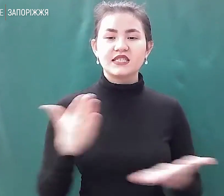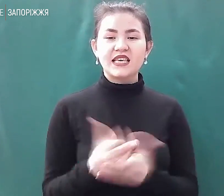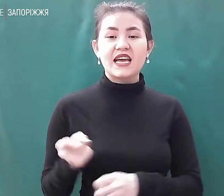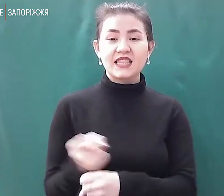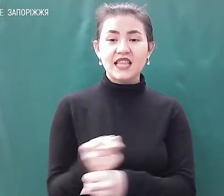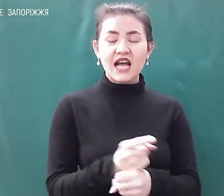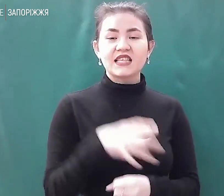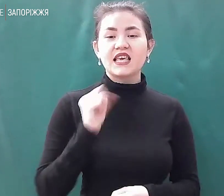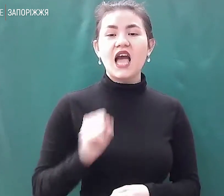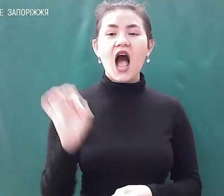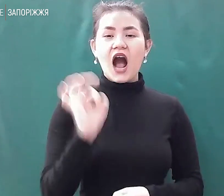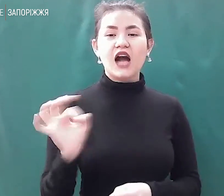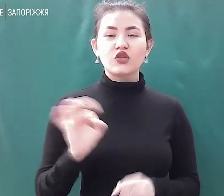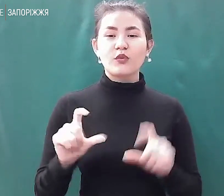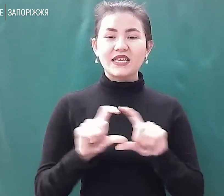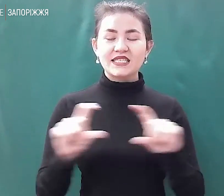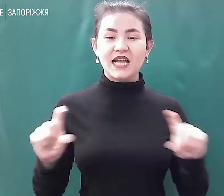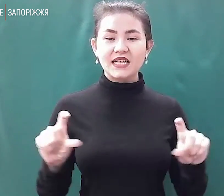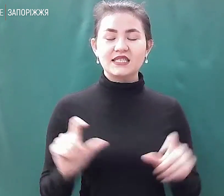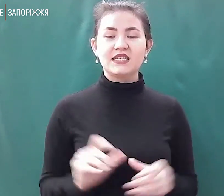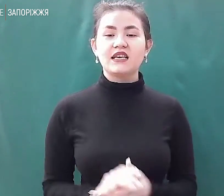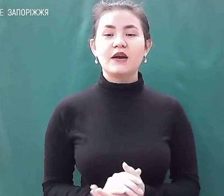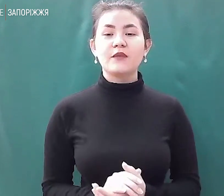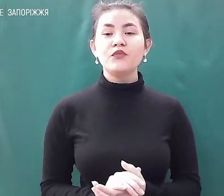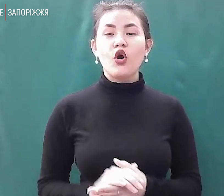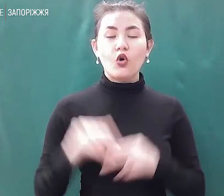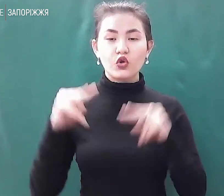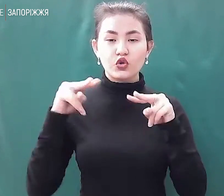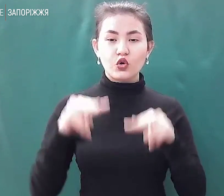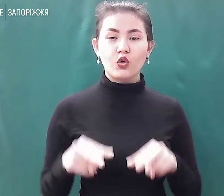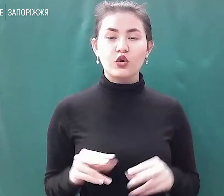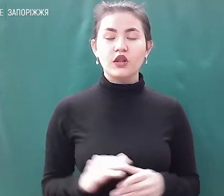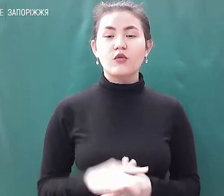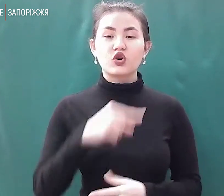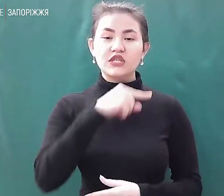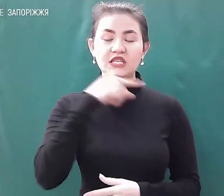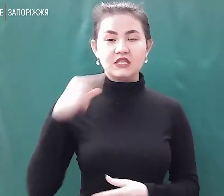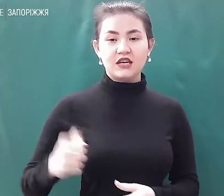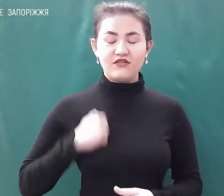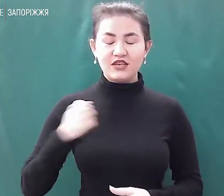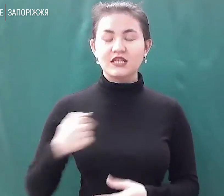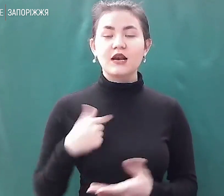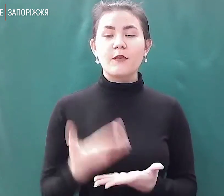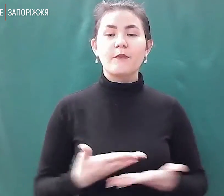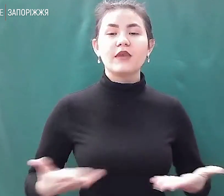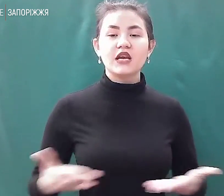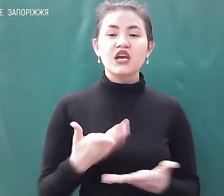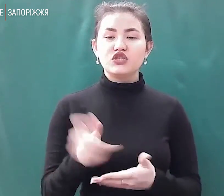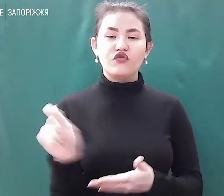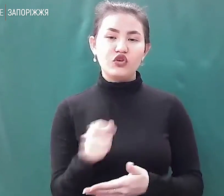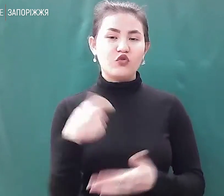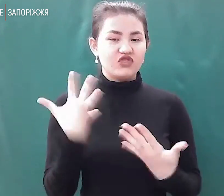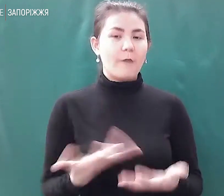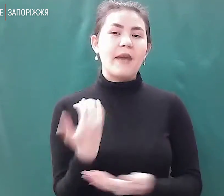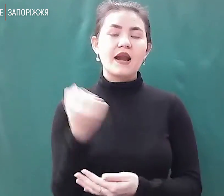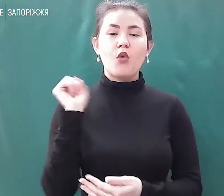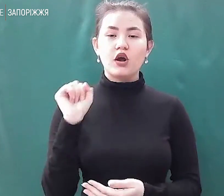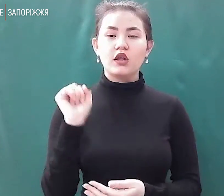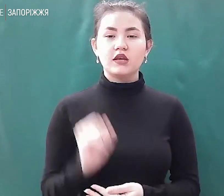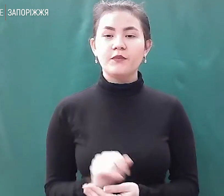станція під контролем російських військ, ми цю війну вже перемогли. Я чітко впевнений,